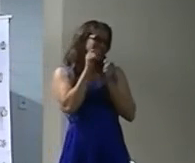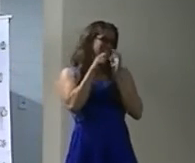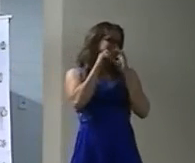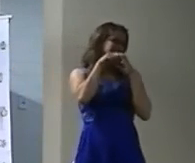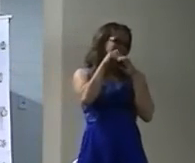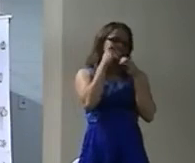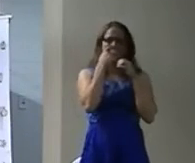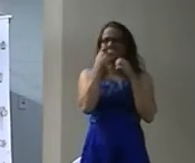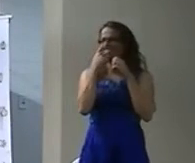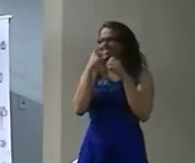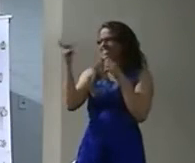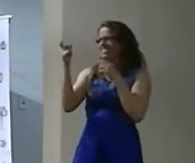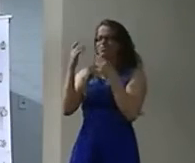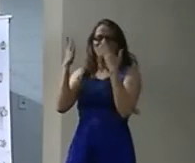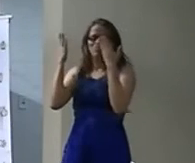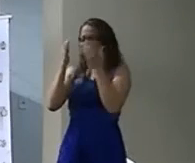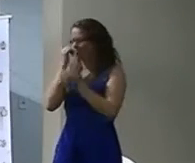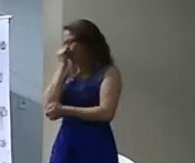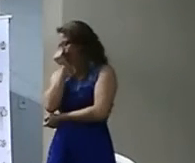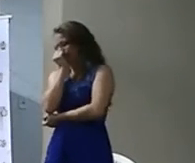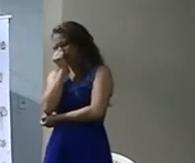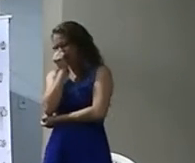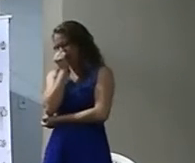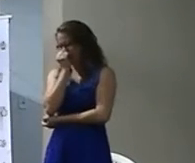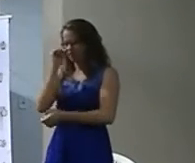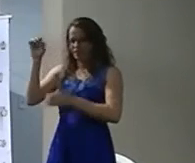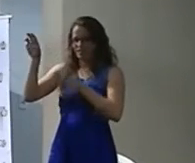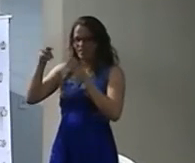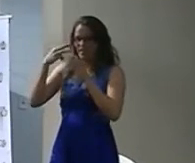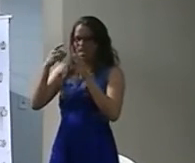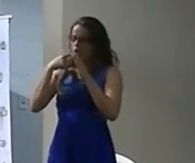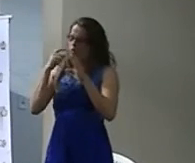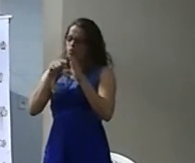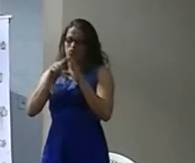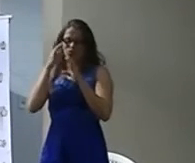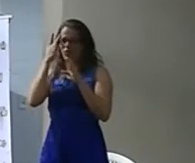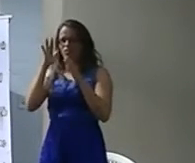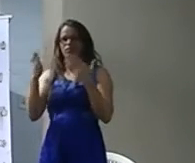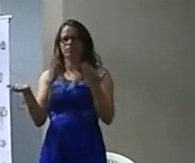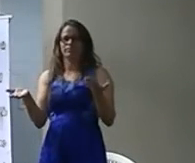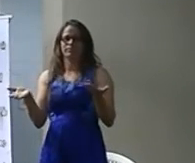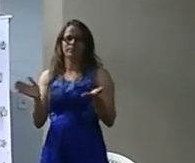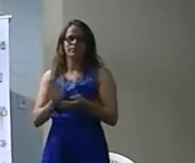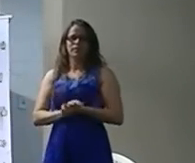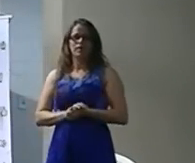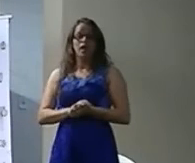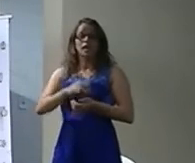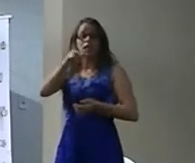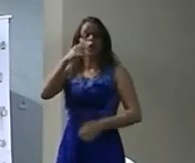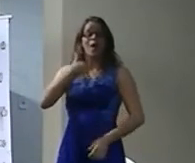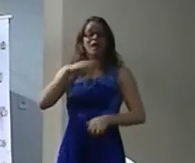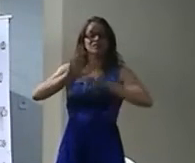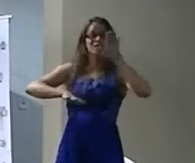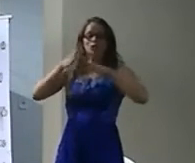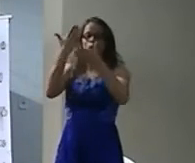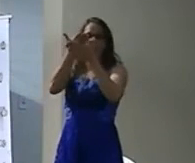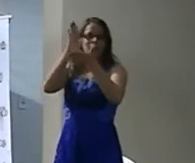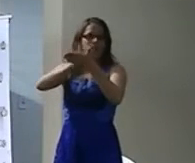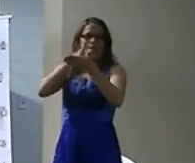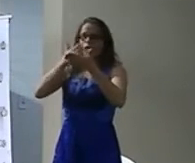Aposentado por invalidez Eu recebi um diagnóstico Em 2000 Assim Moléstia Grave Incurável Saia de Recife Ou morre